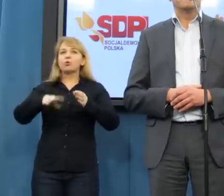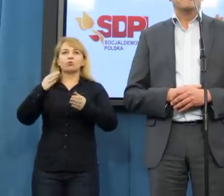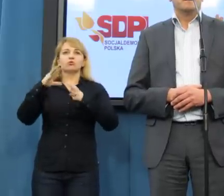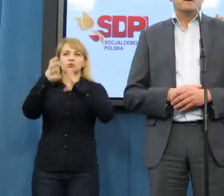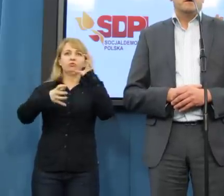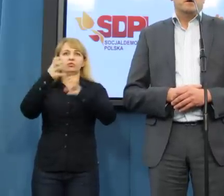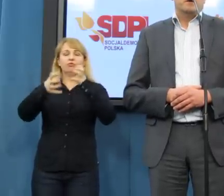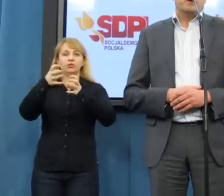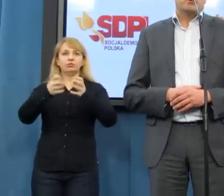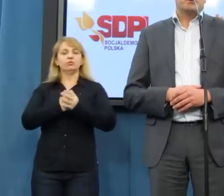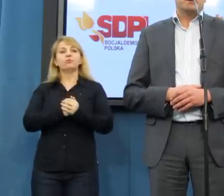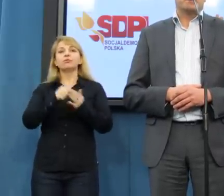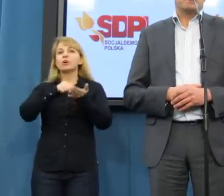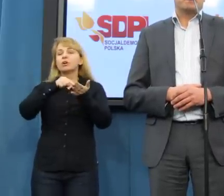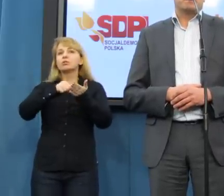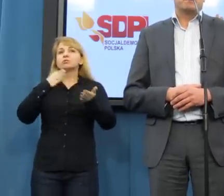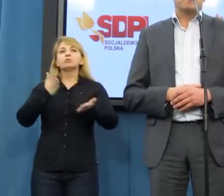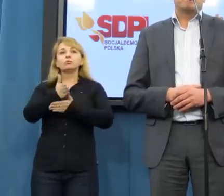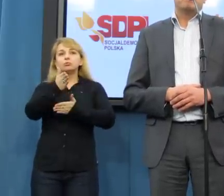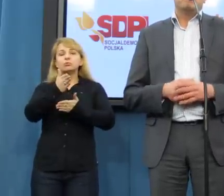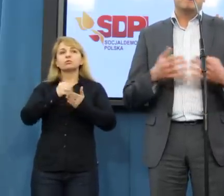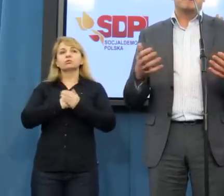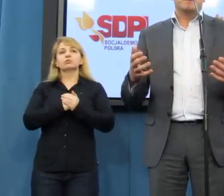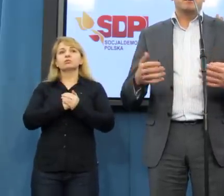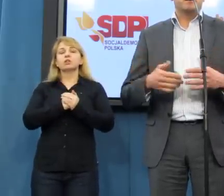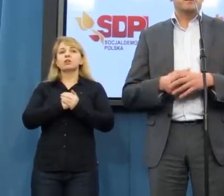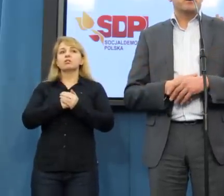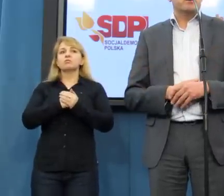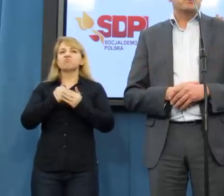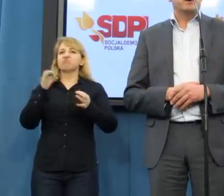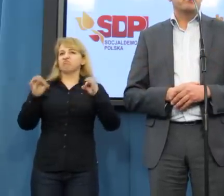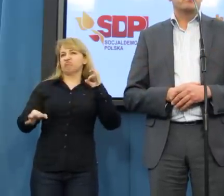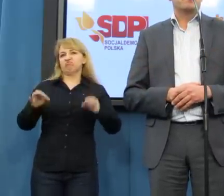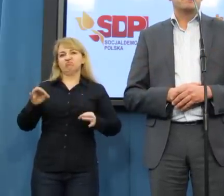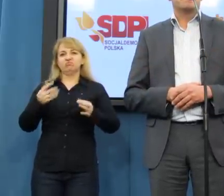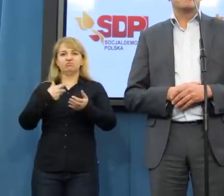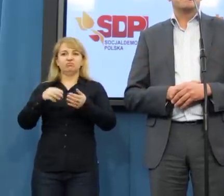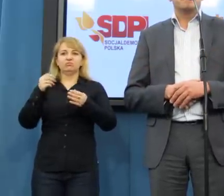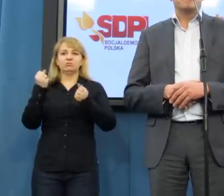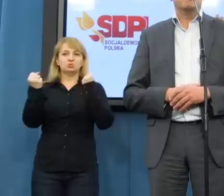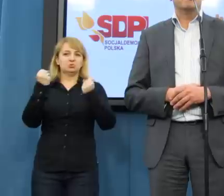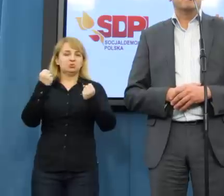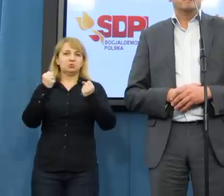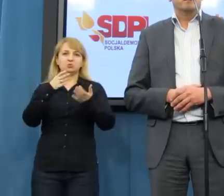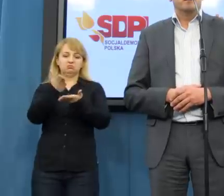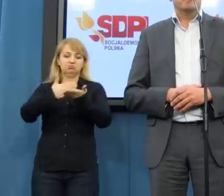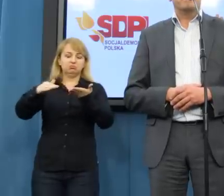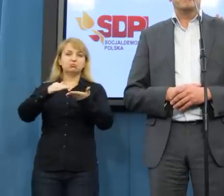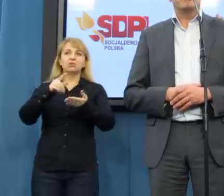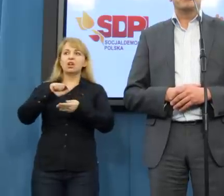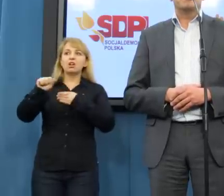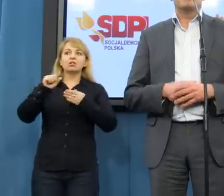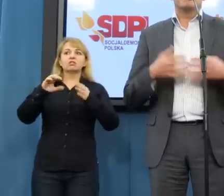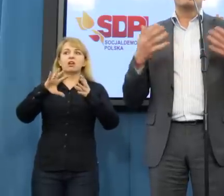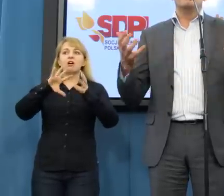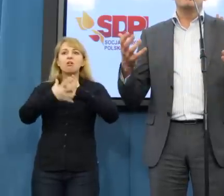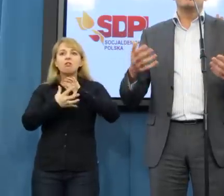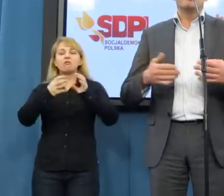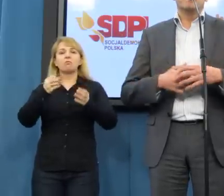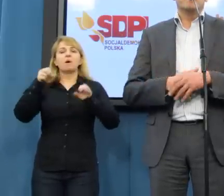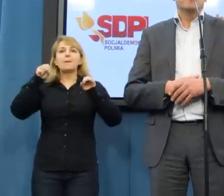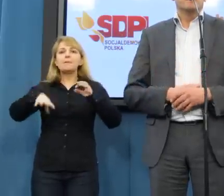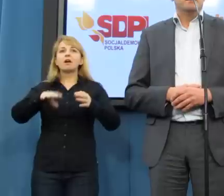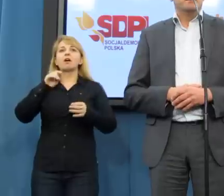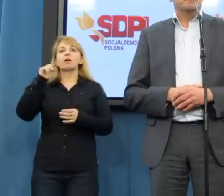świecie. To przez lekceważenie tego obszaru, przez zaniechanie reform, przez brak